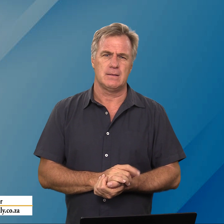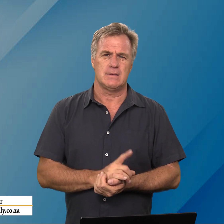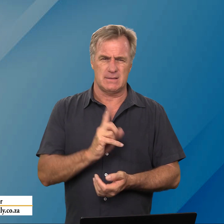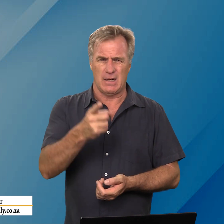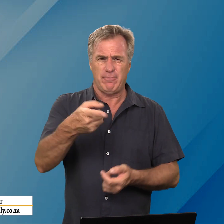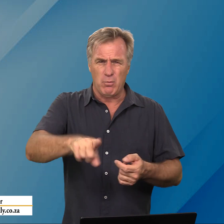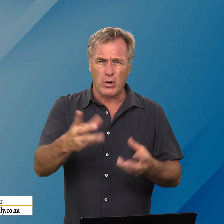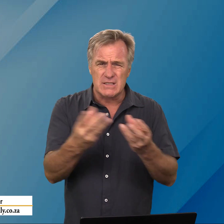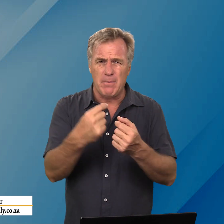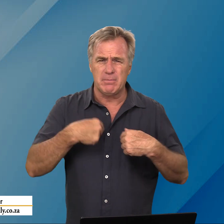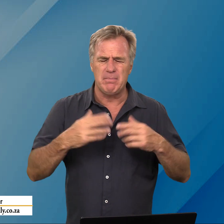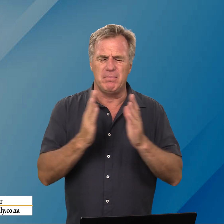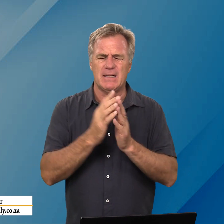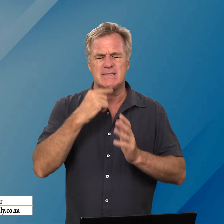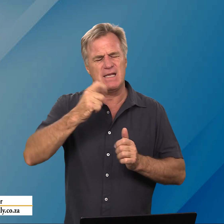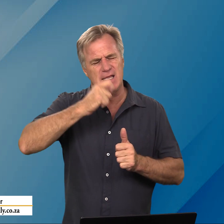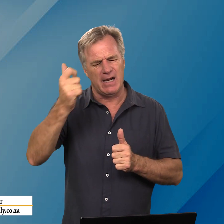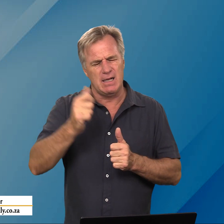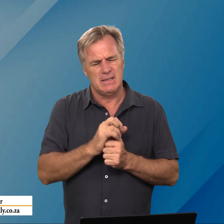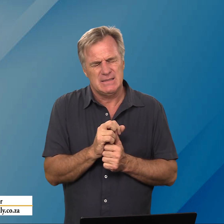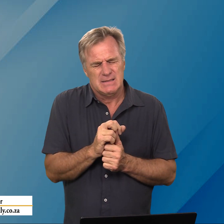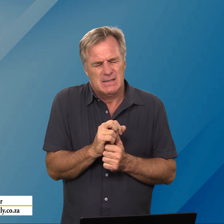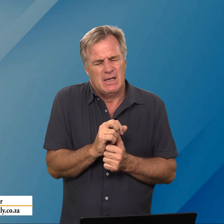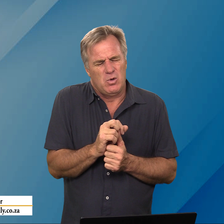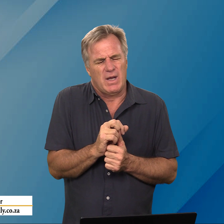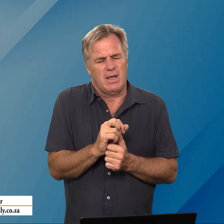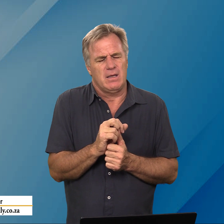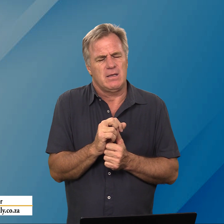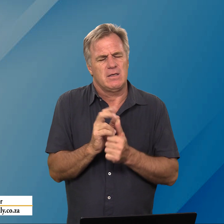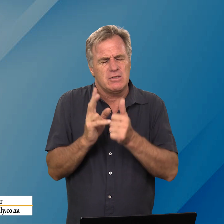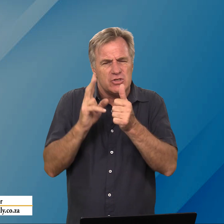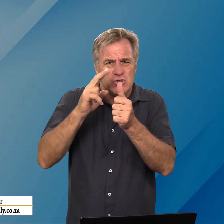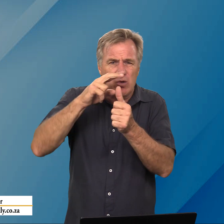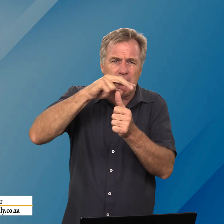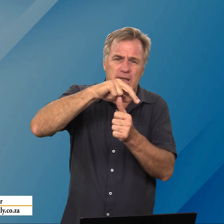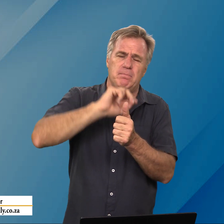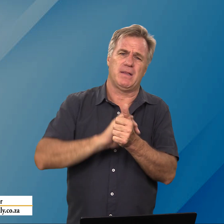sal jy vanmorgen saam met my bid en sê jy jy ok snoei maar die pit